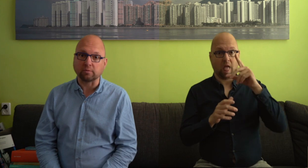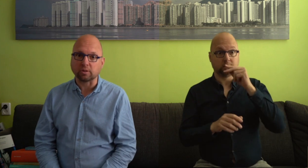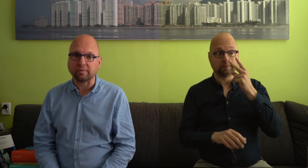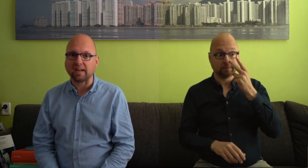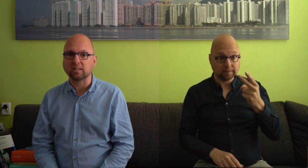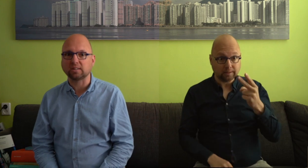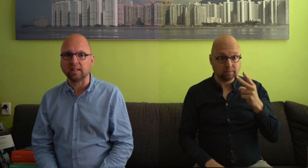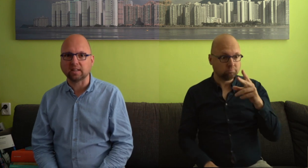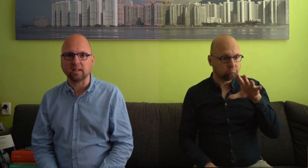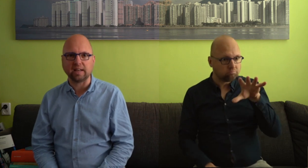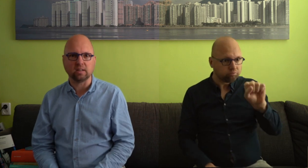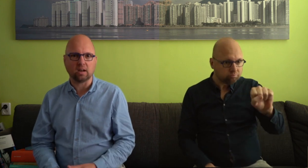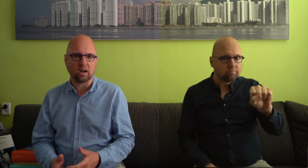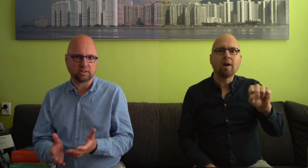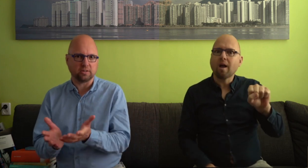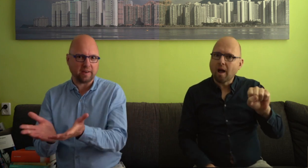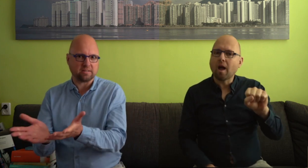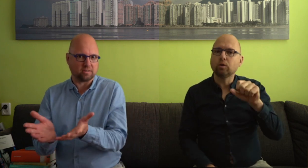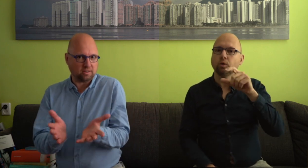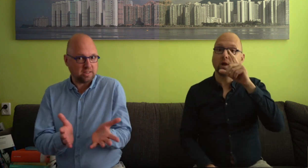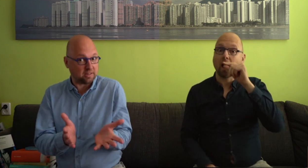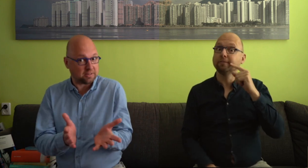wordt er vaak gezegd. Alleen als je het weet dan zie je het.